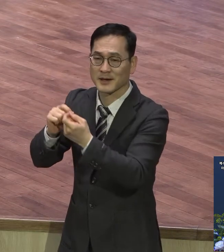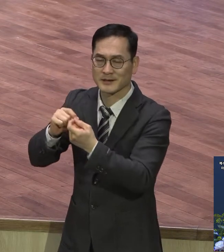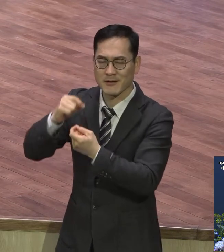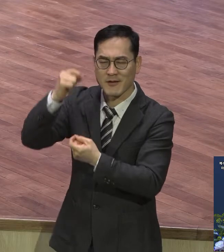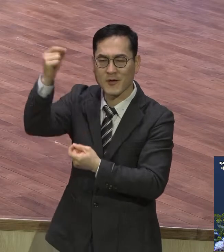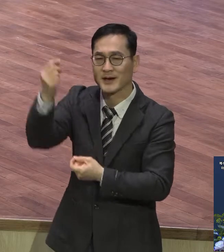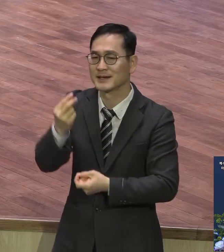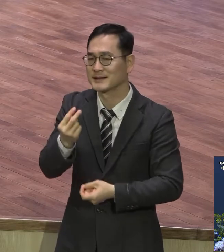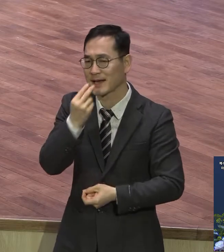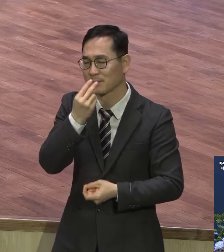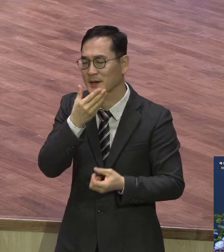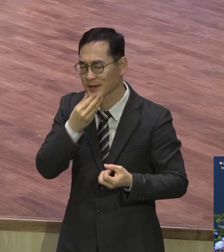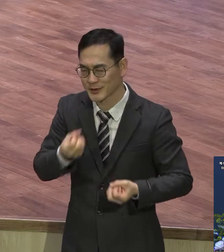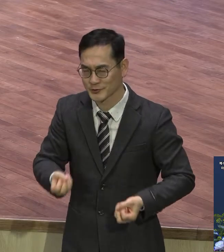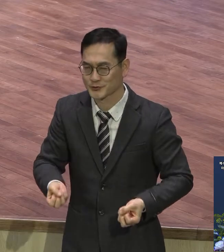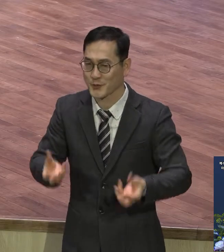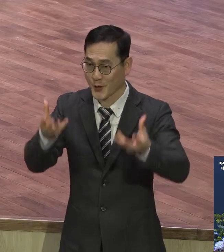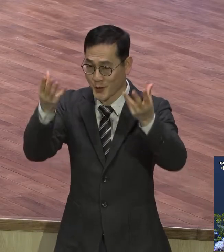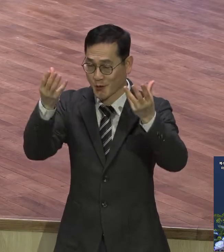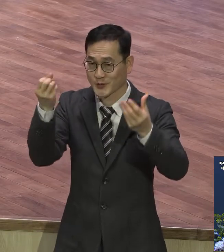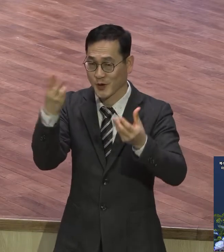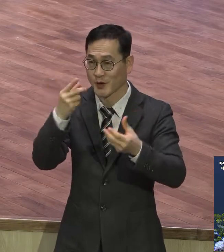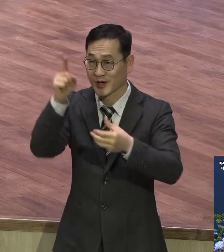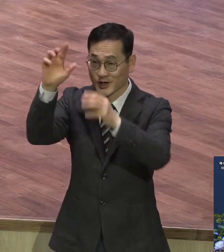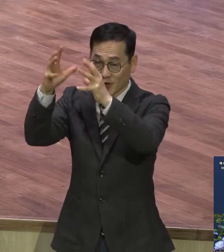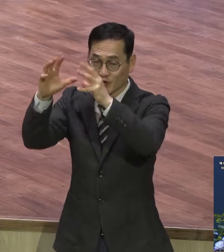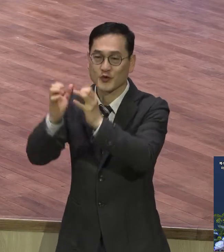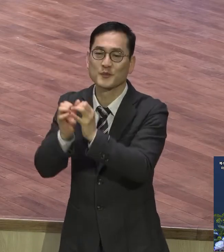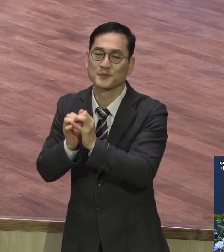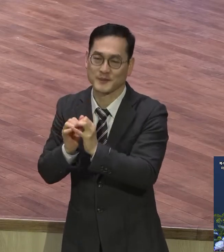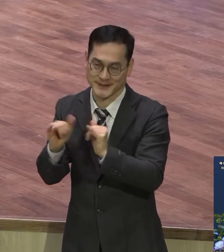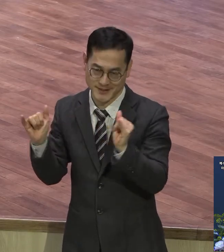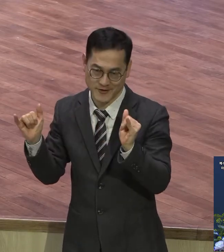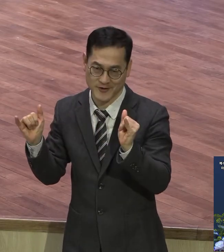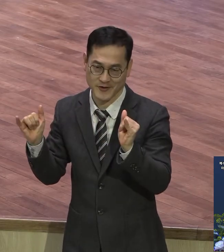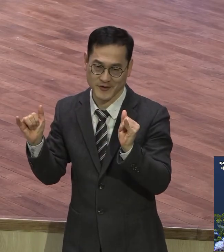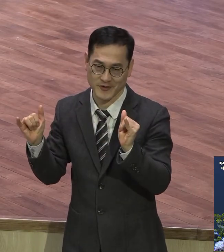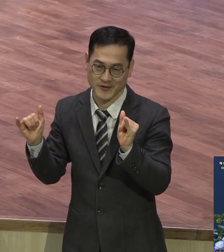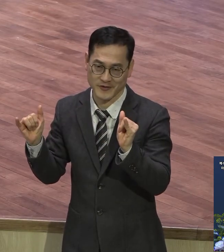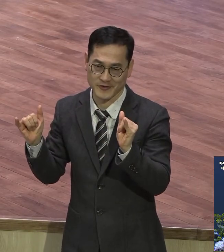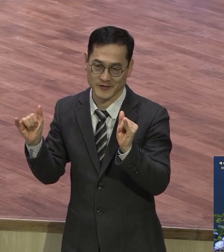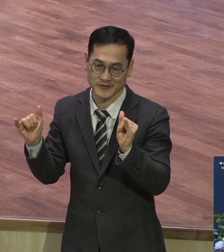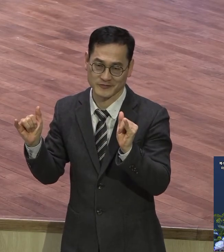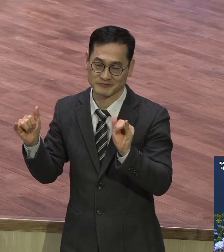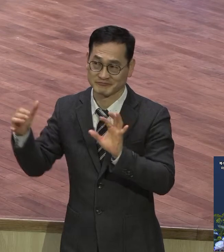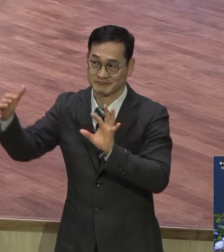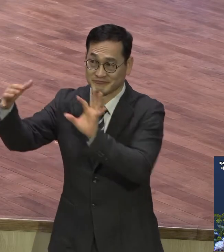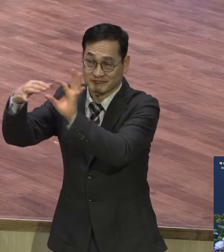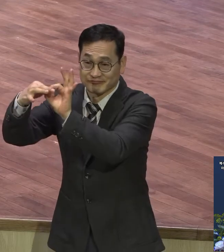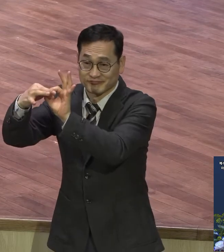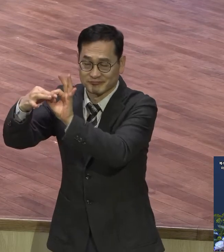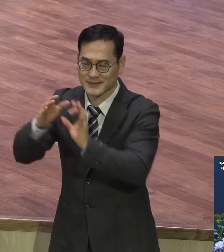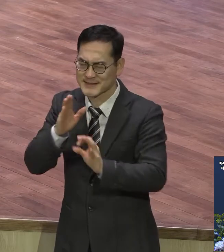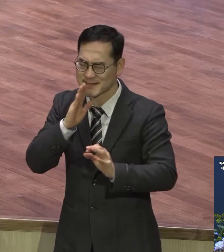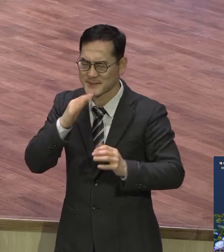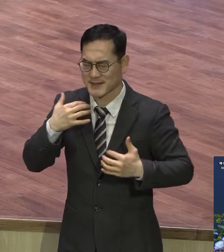축복 천국 백성으로서 진정한 행복을 찾게 된다. 그리고 이렇게